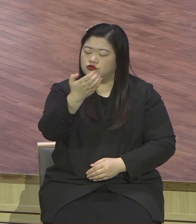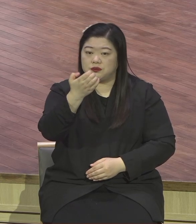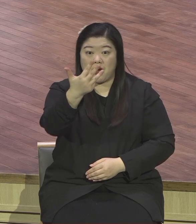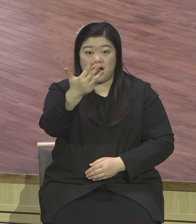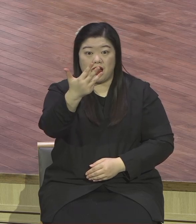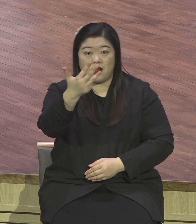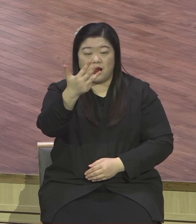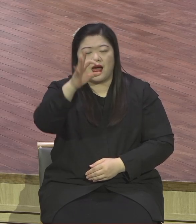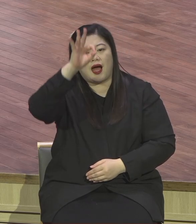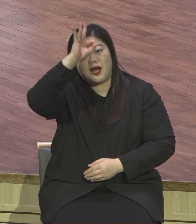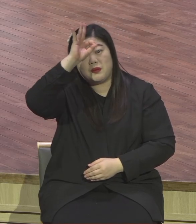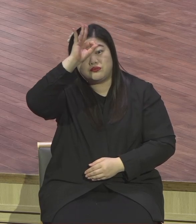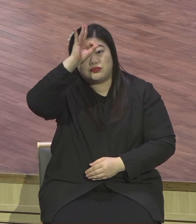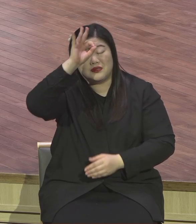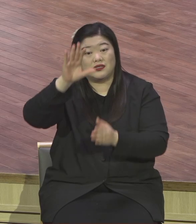이곳에 와서 성전을 지었습니다.